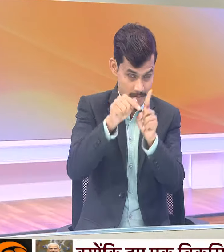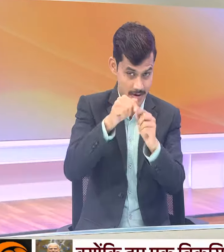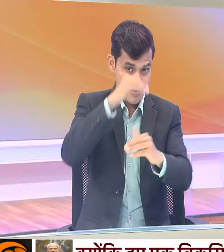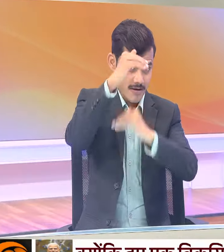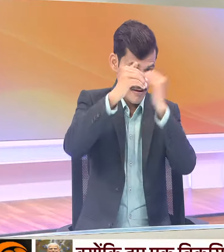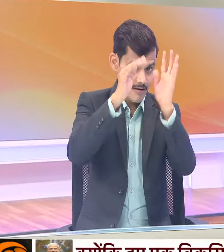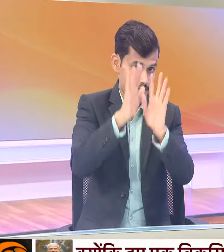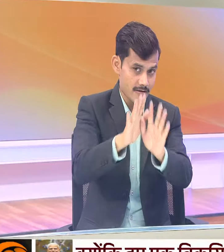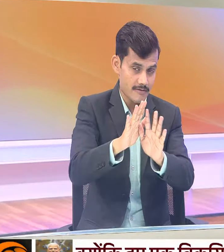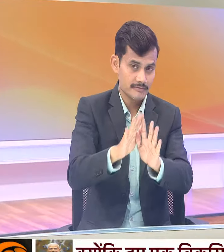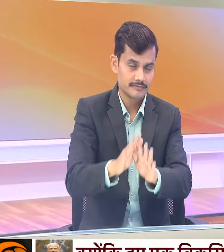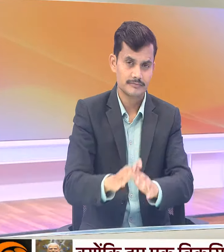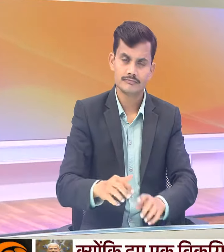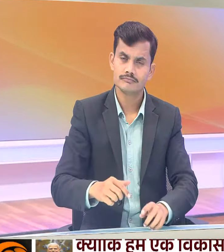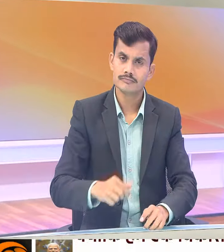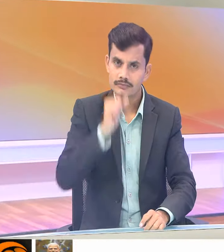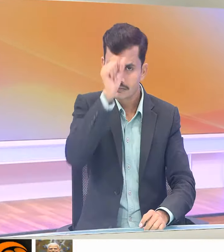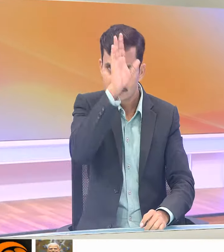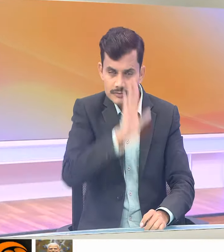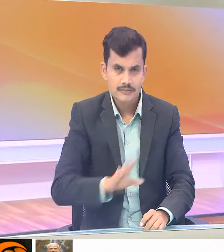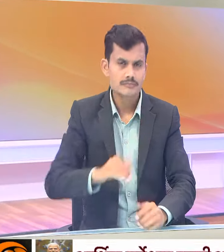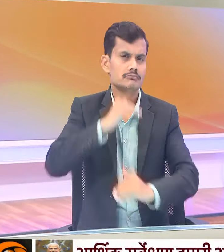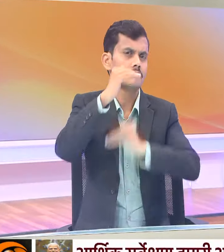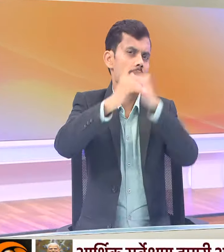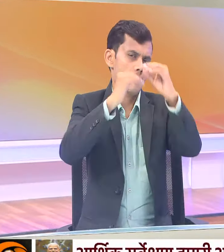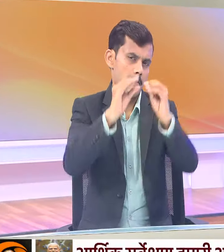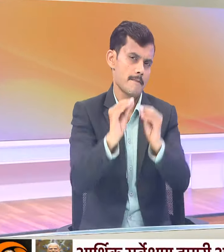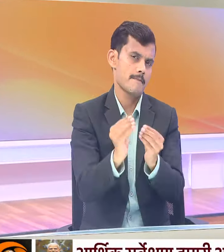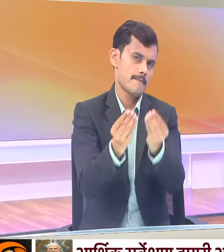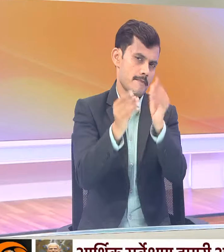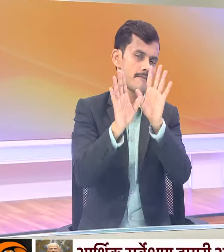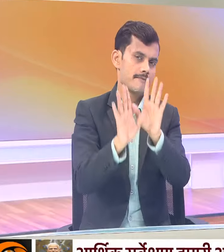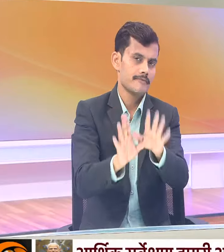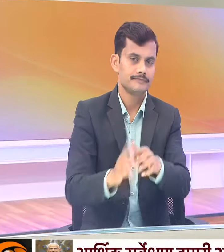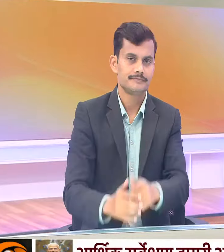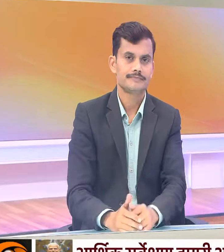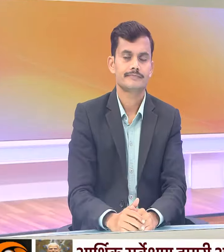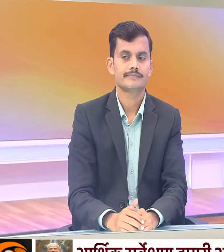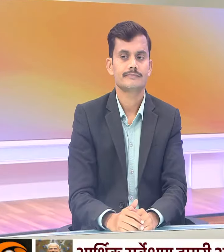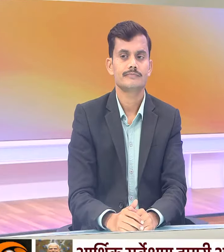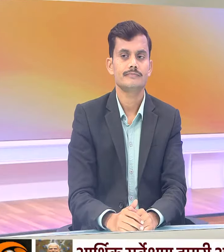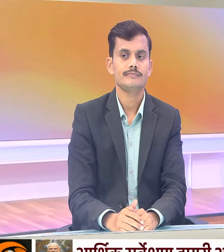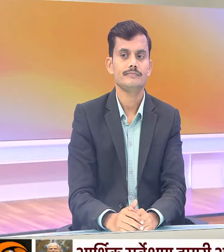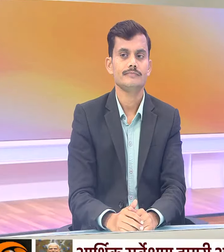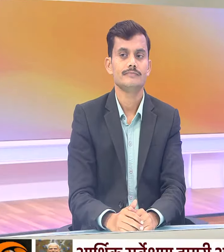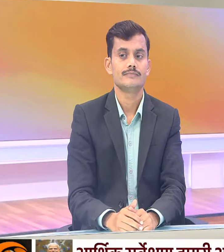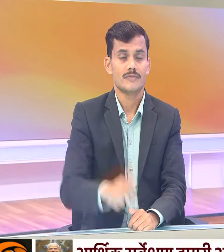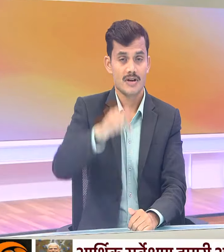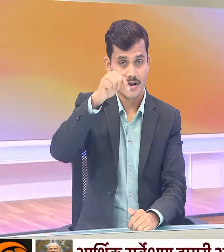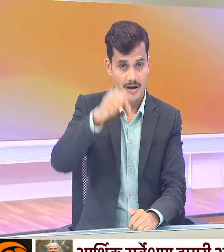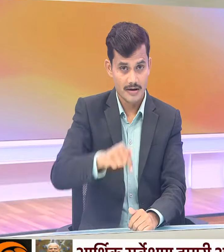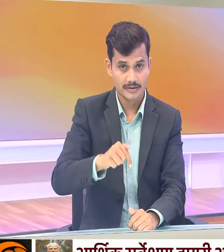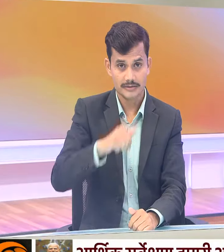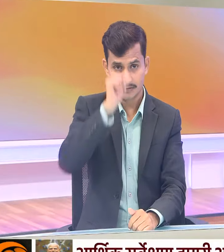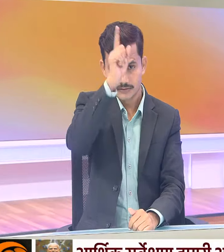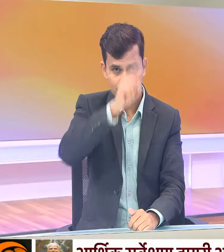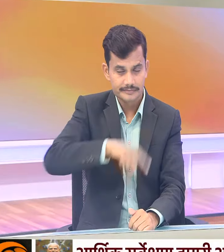हम आगे बढ़ रहे हैं। ग्रोथ कर रहे हैं। आज भारत में